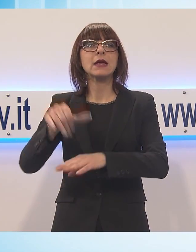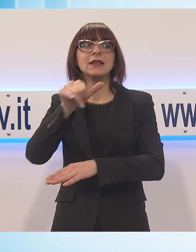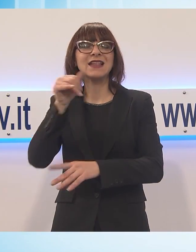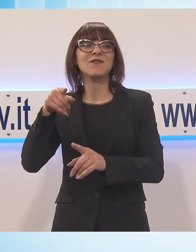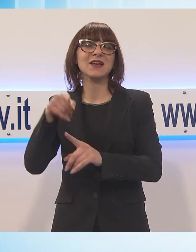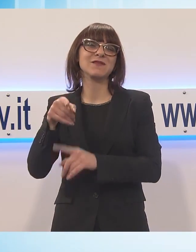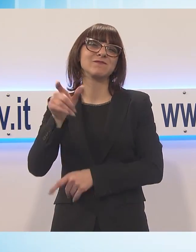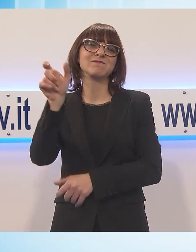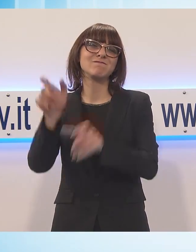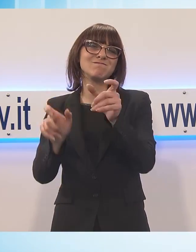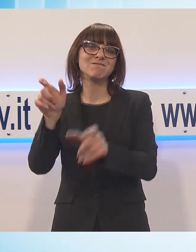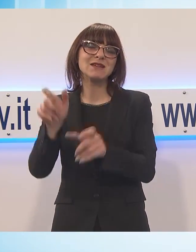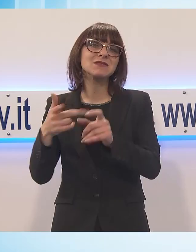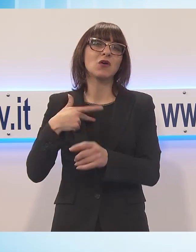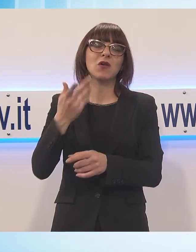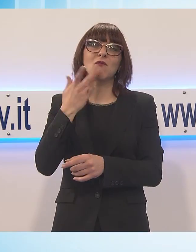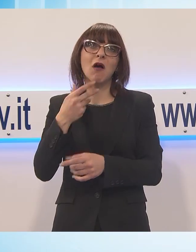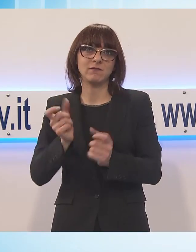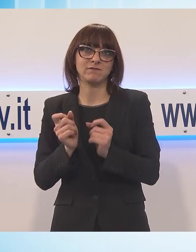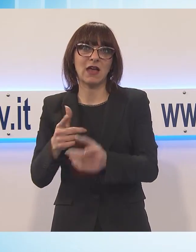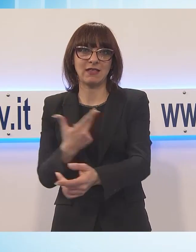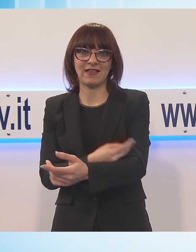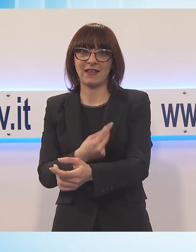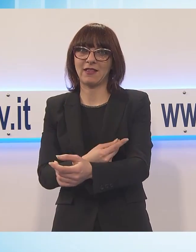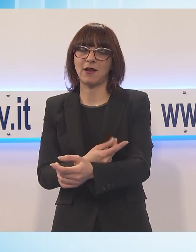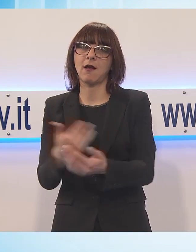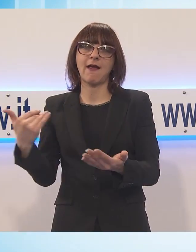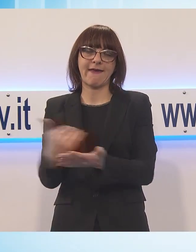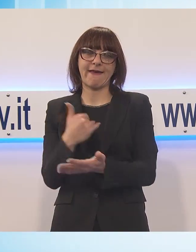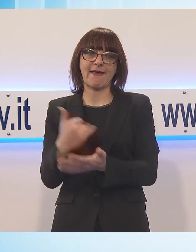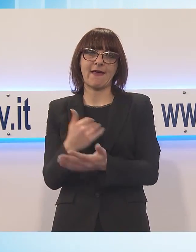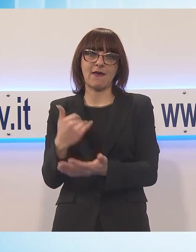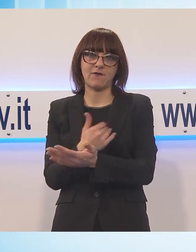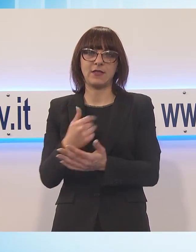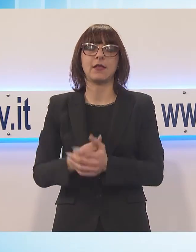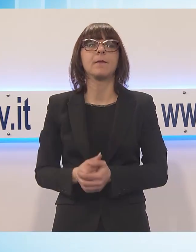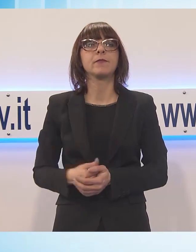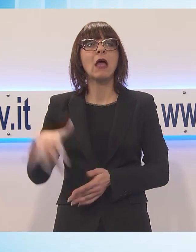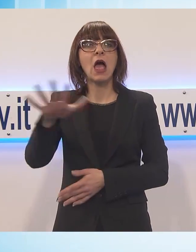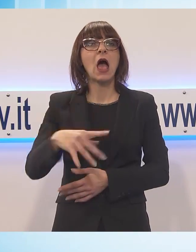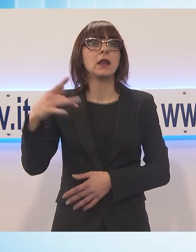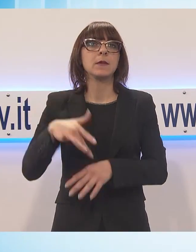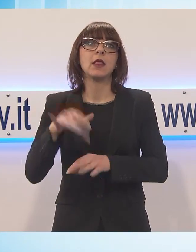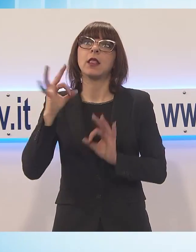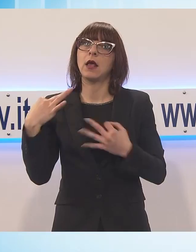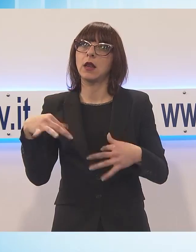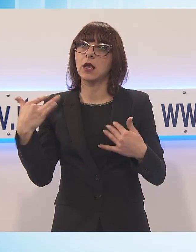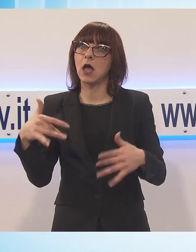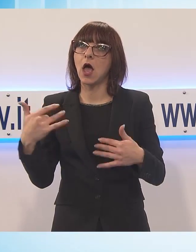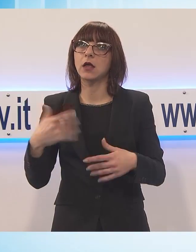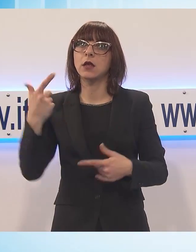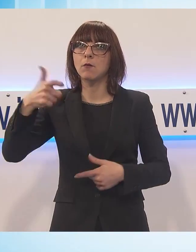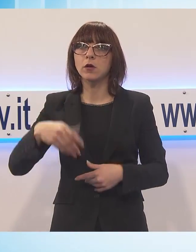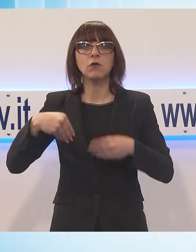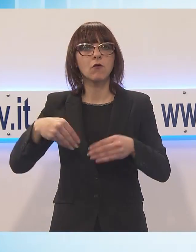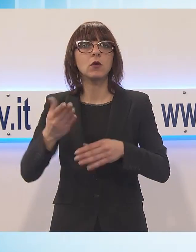deterrente a eventuali malintenzionati che volessero introdurre droga in aree così delicate, poiché frequentate soprattutto da